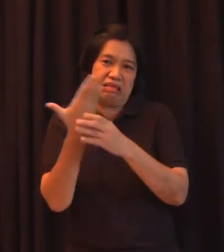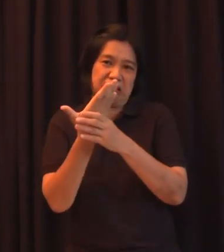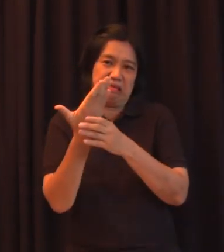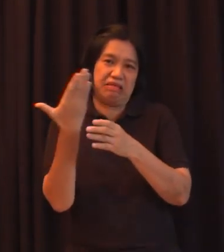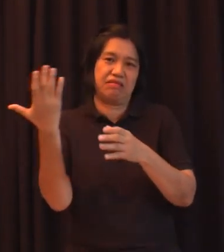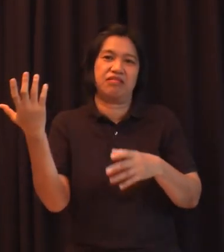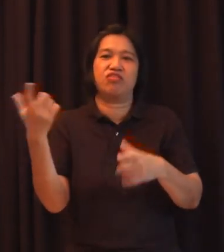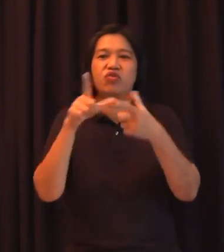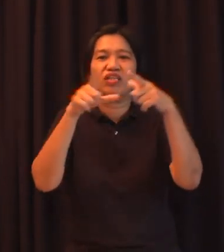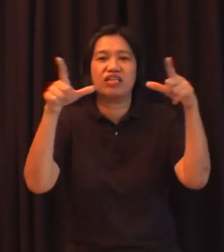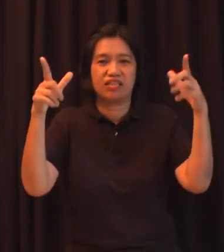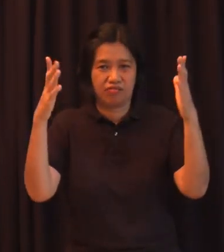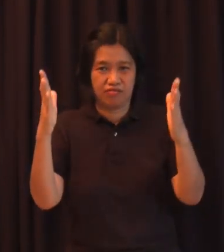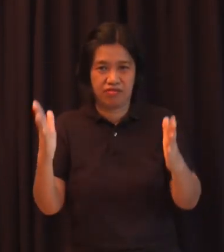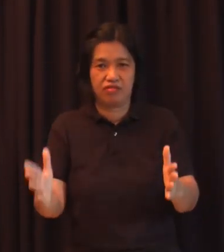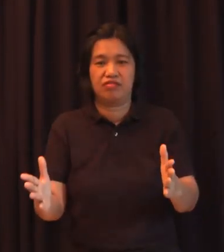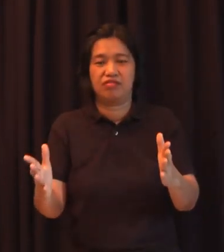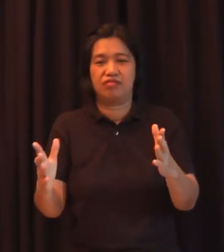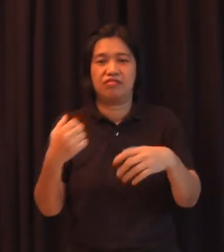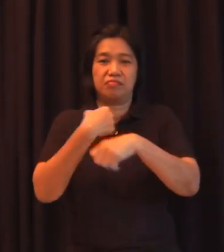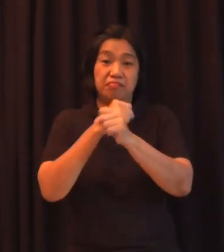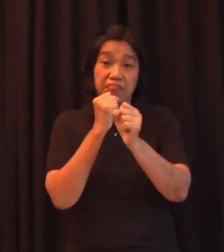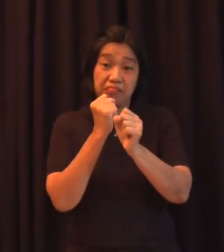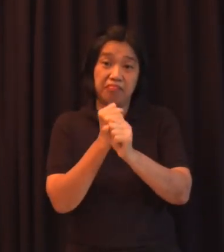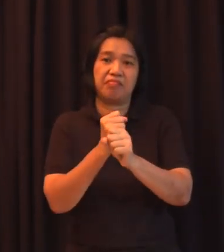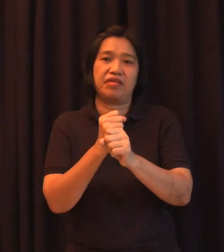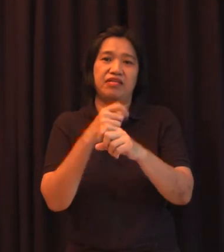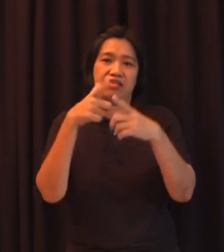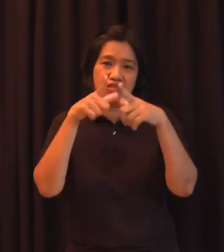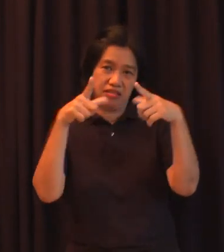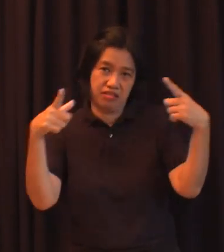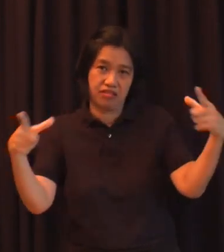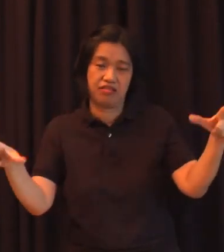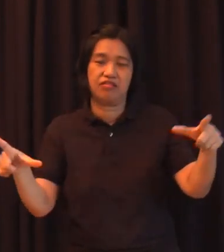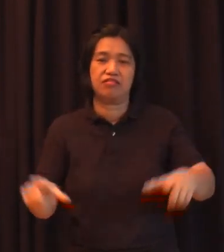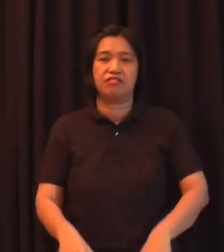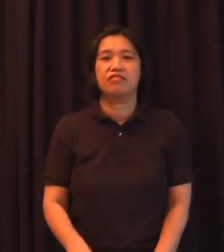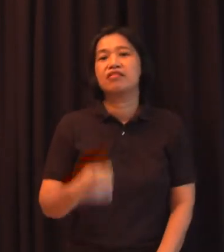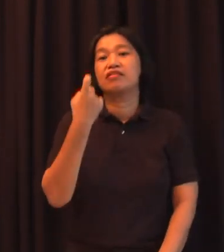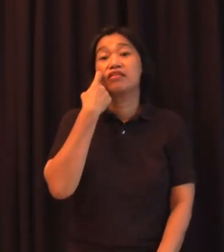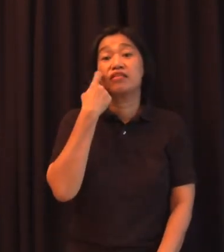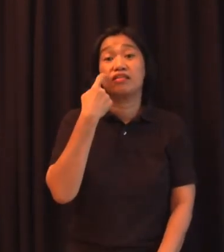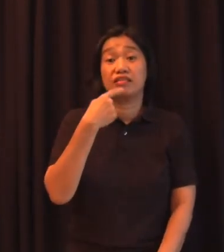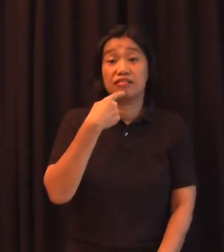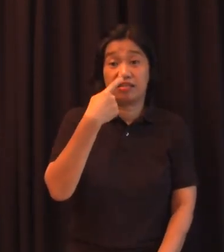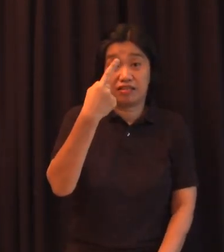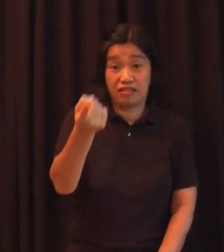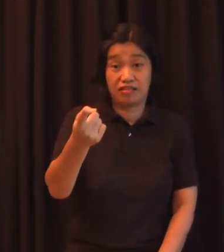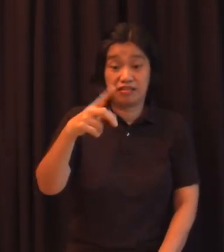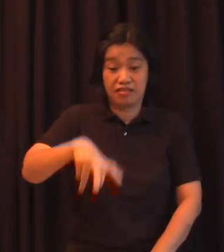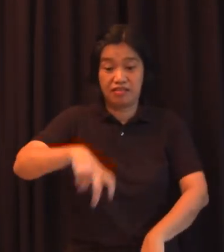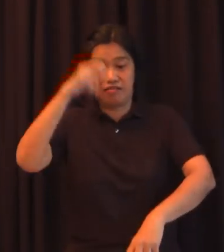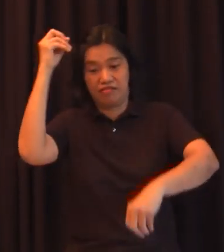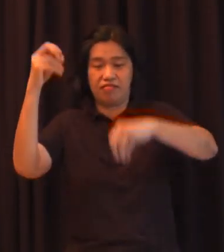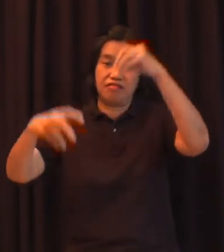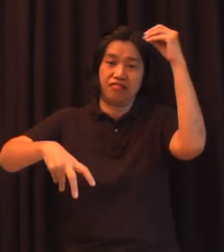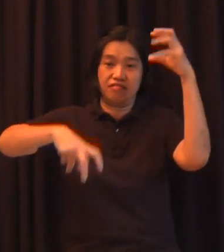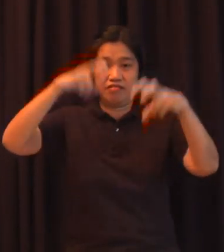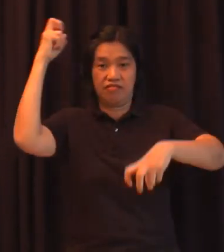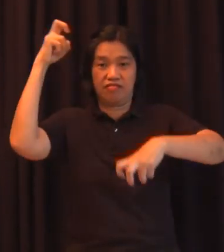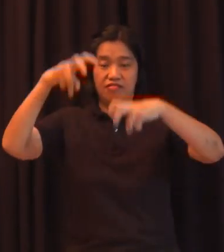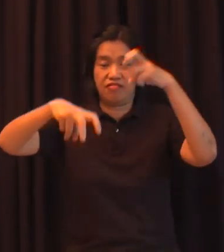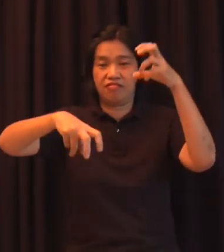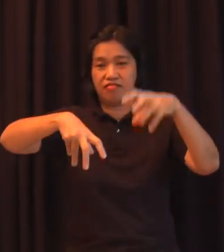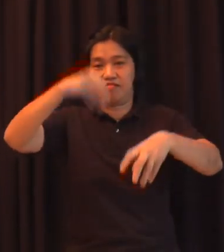develop ng wika yung sinasabi yung naman kanina na pag bungkal ng yaman ng mga katutukong wika natin